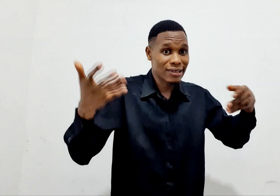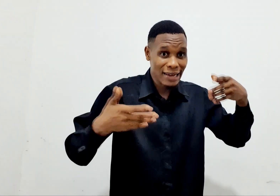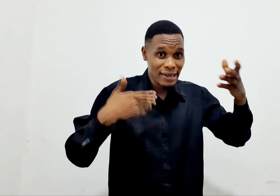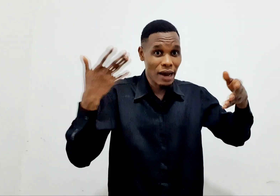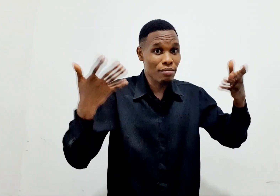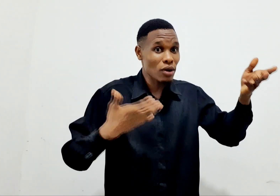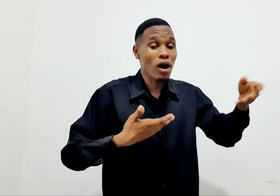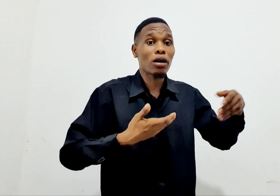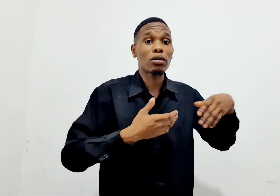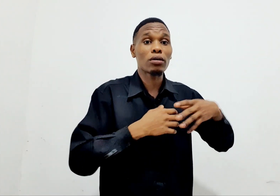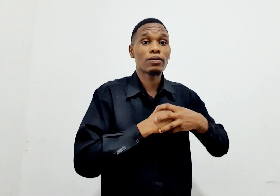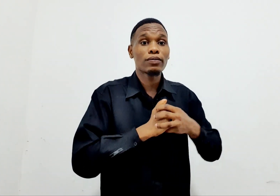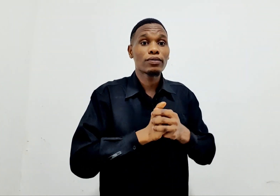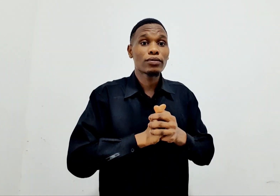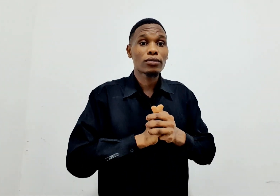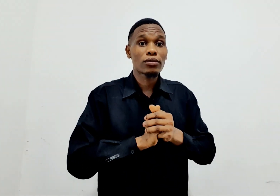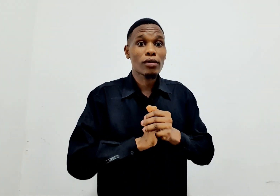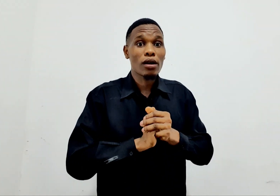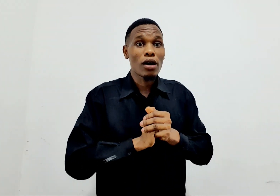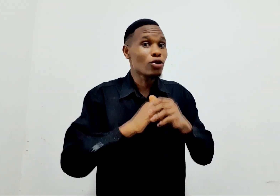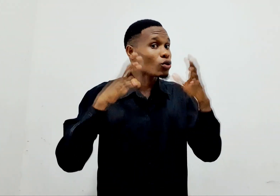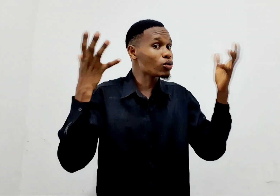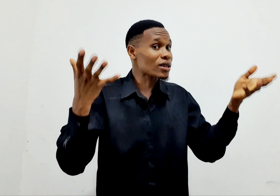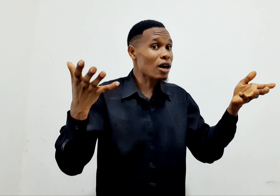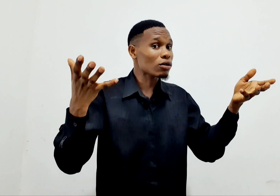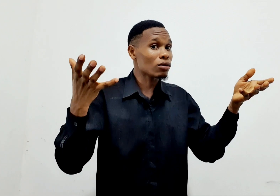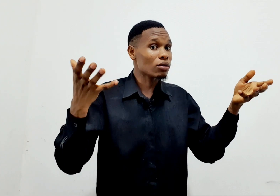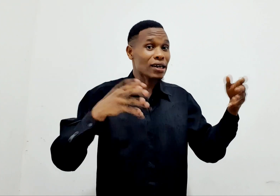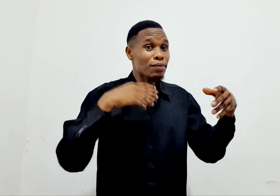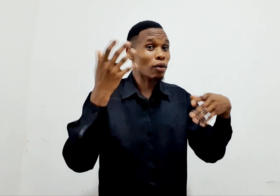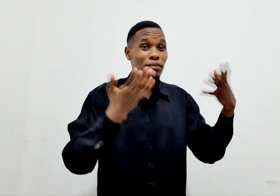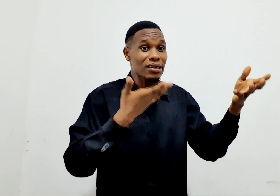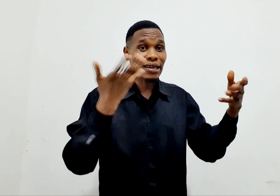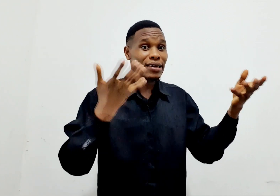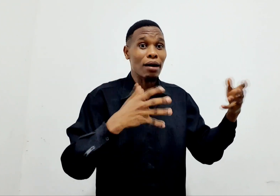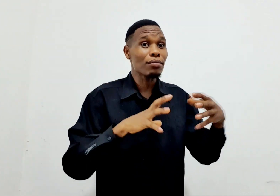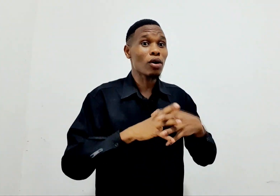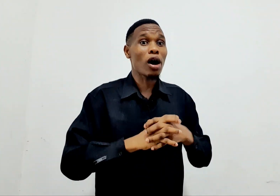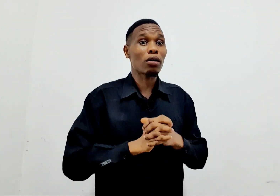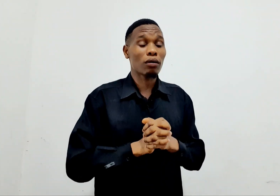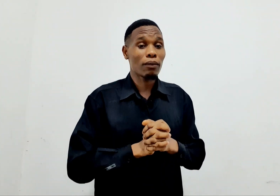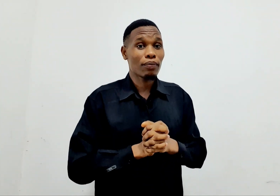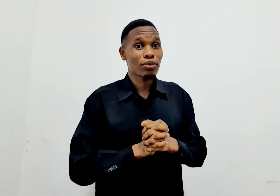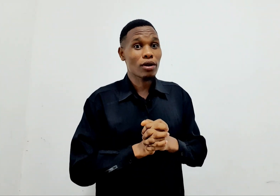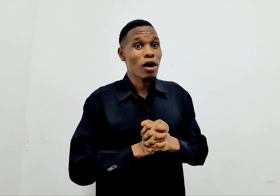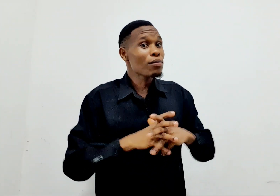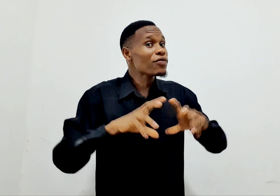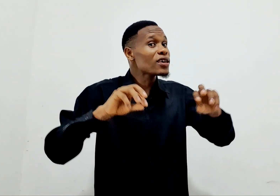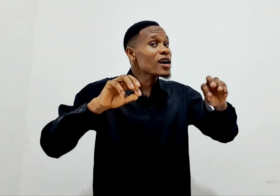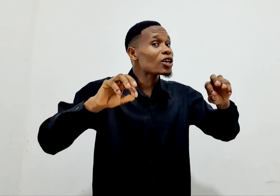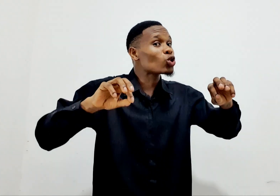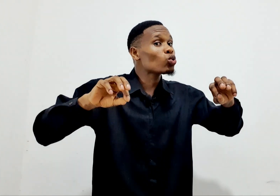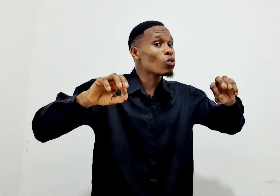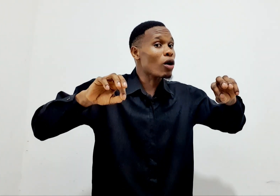zaidi ame wako. Ndugu zaako wana kipa umbele zaidi ame wako. Mifiki hatua